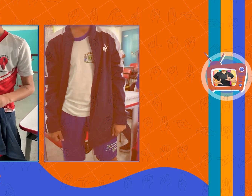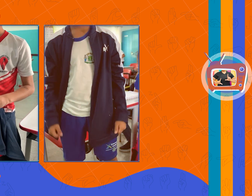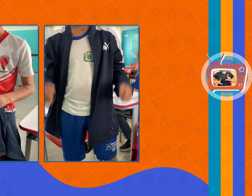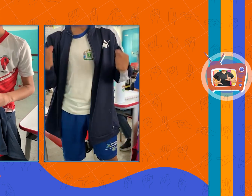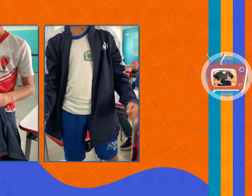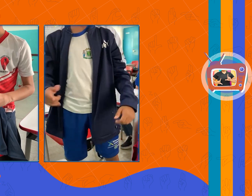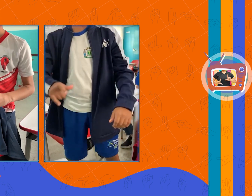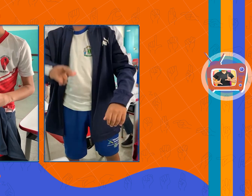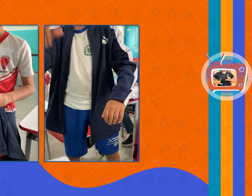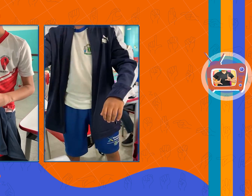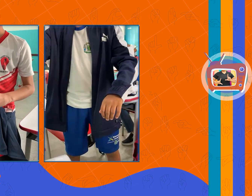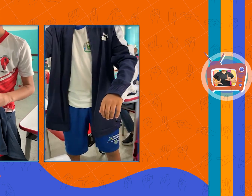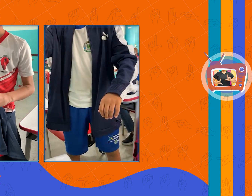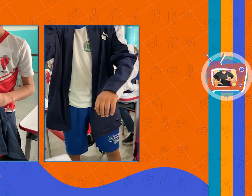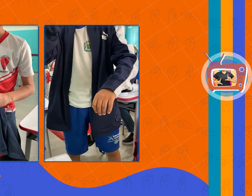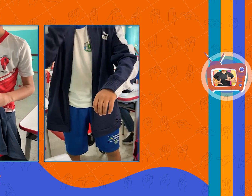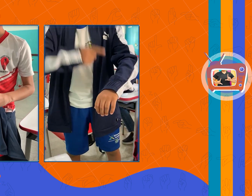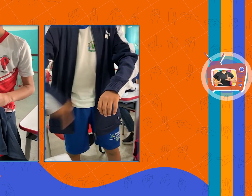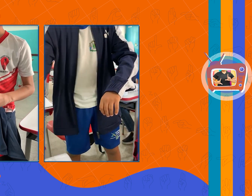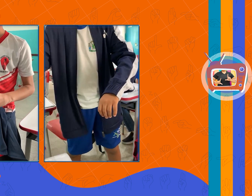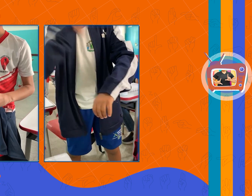Este daqui para ir ao banheiro.